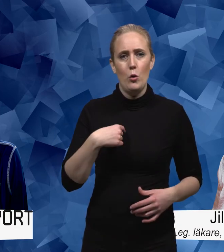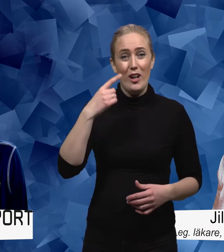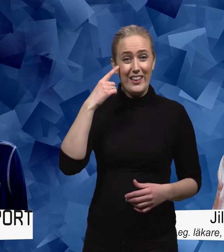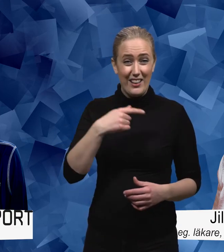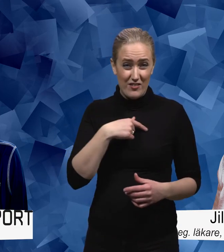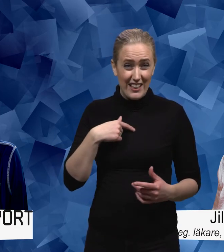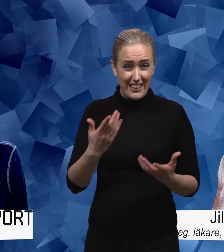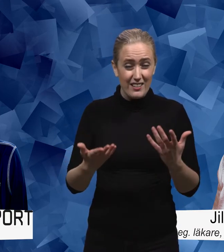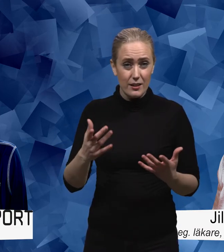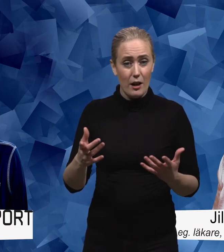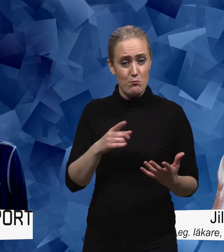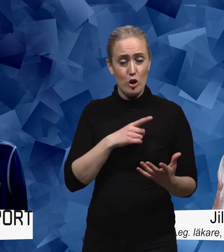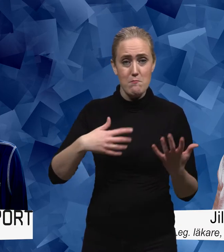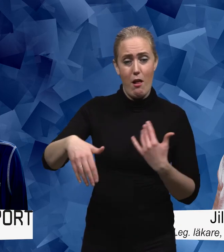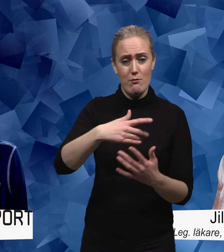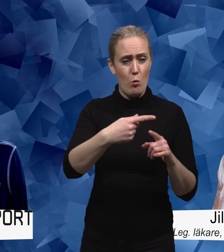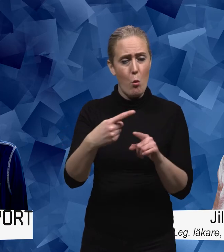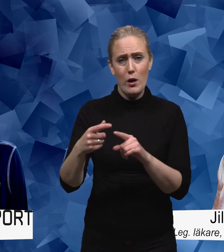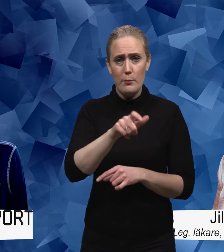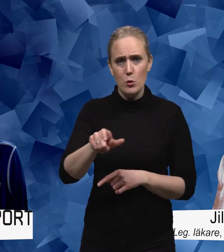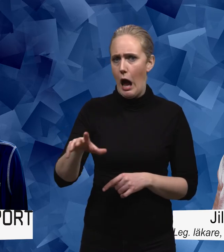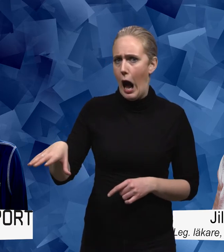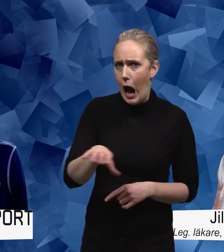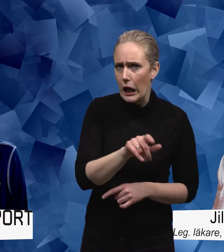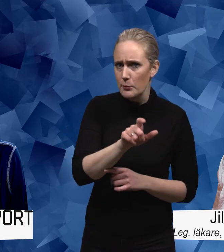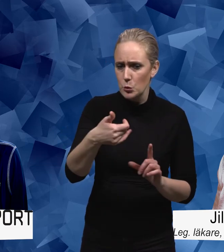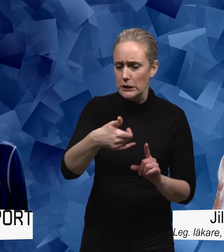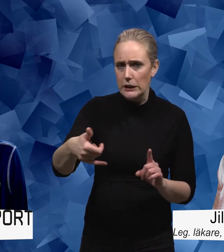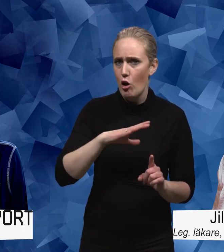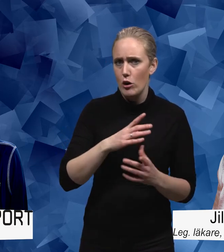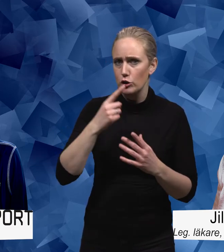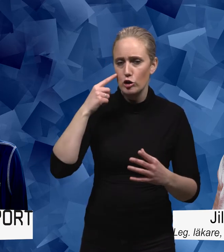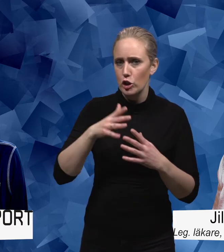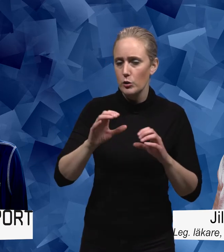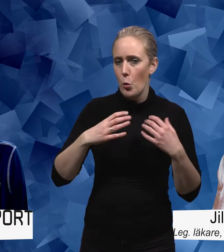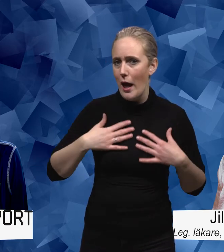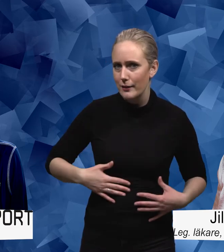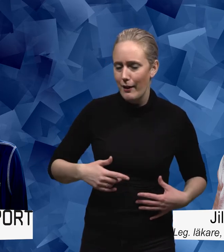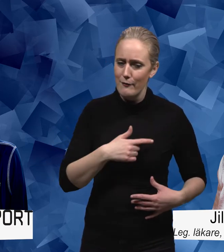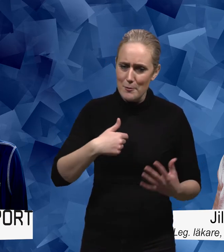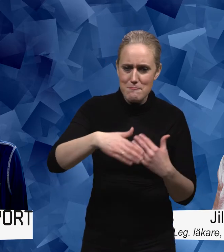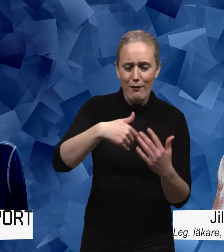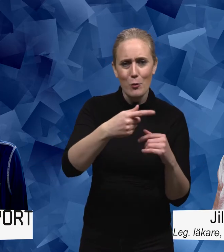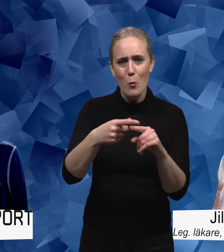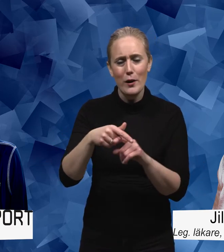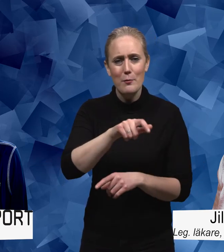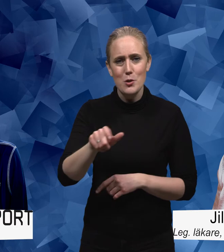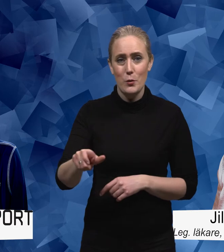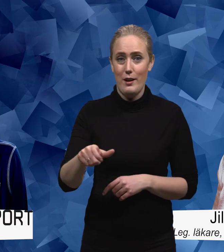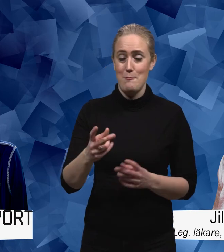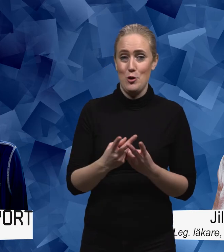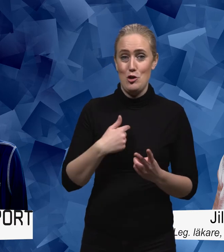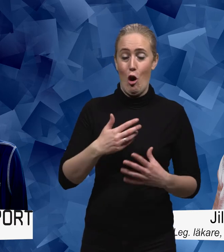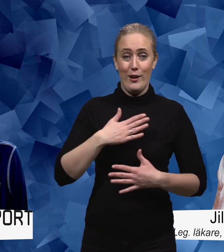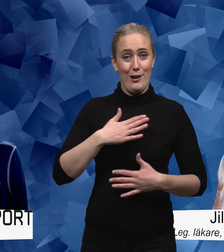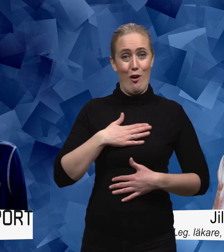ganska stor blandning utav olika människor alla har inte psykisk ohälsa och det gör mig extra glad det behöver inte vara på ett speciellt sätt